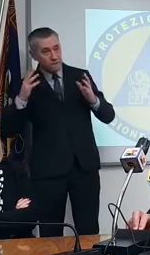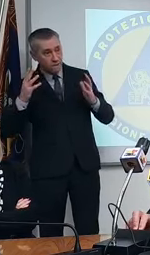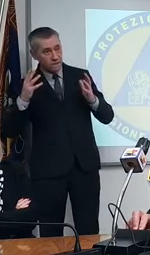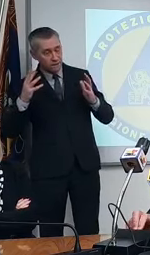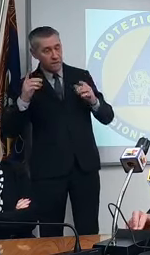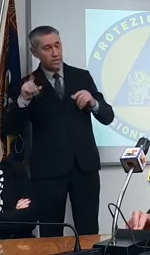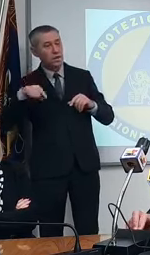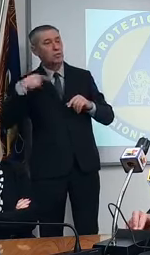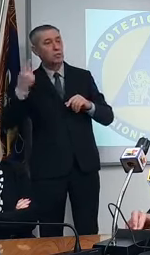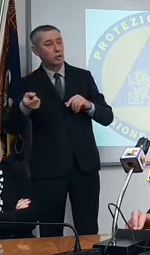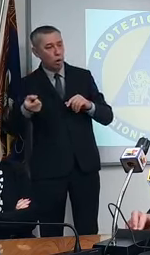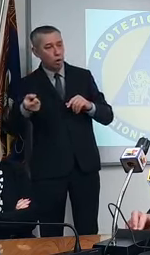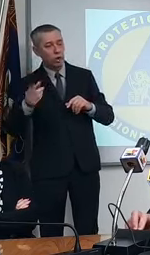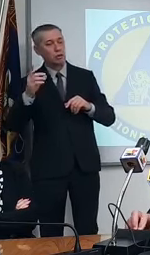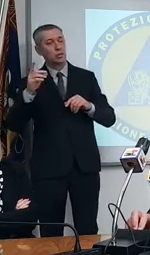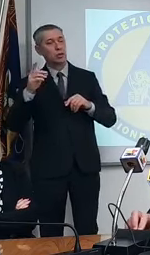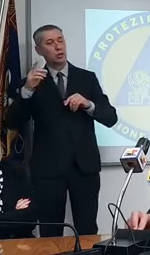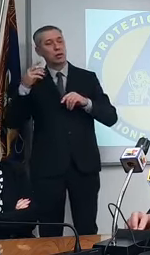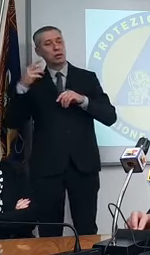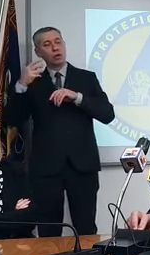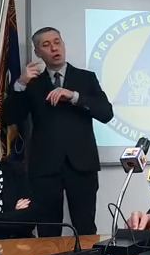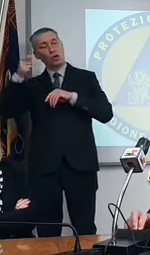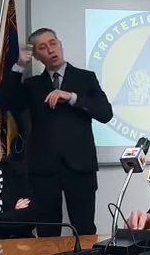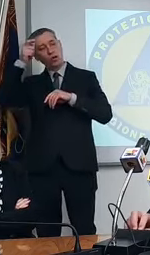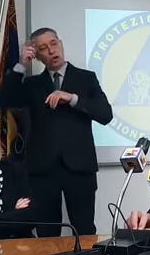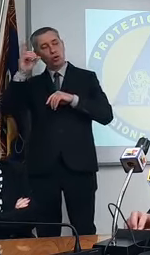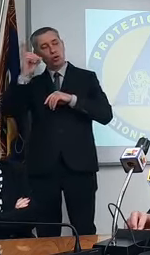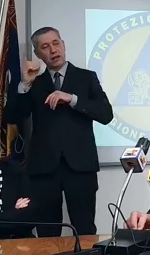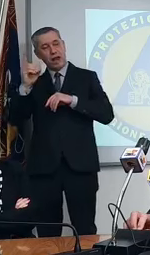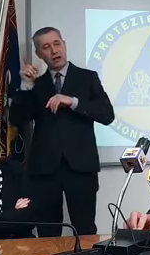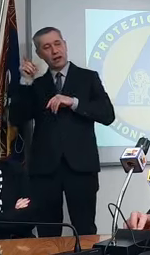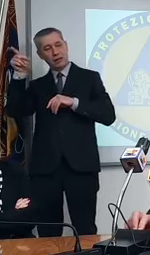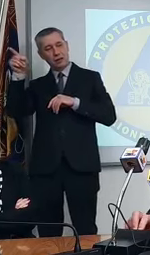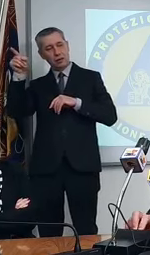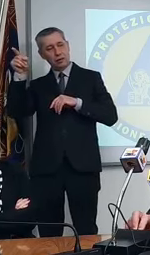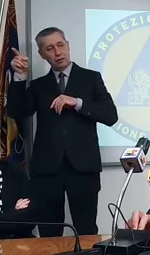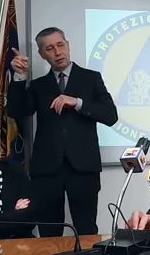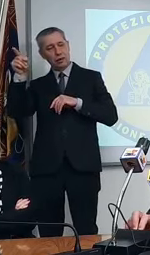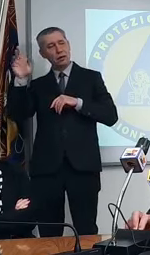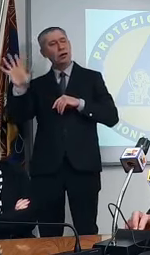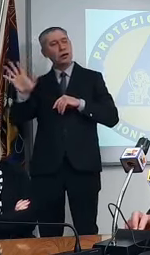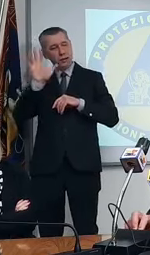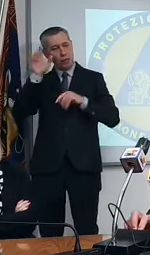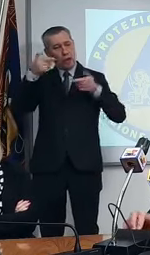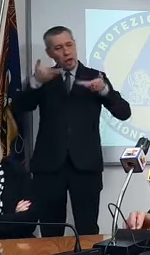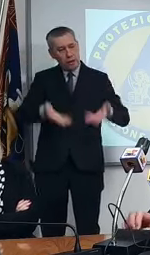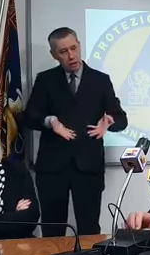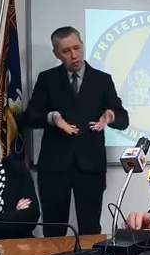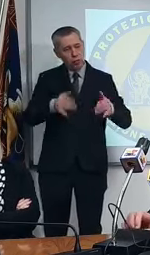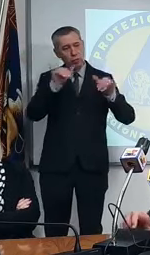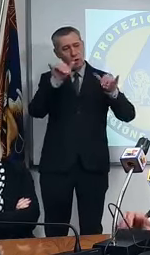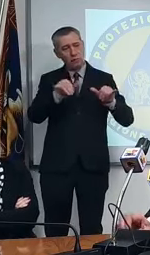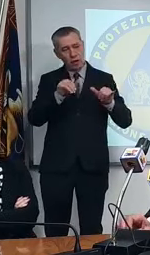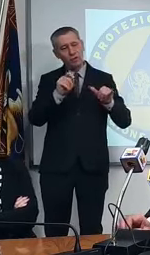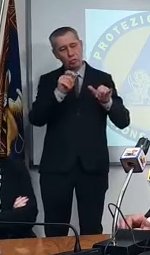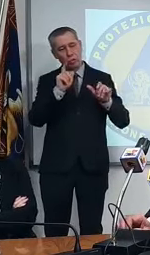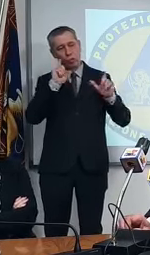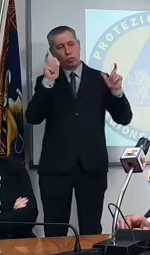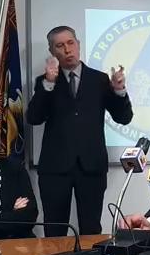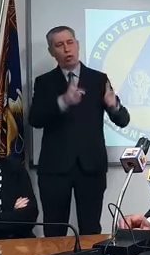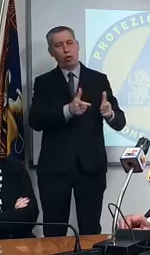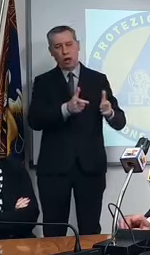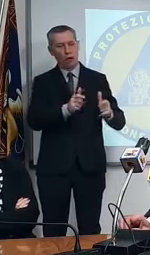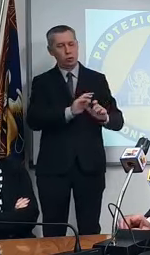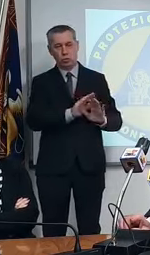il Veneto non riesca a cavare un ragno dal buco sa perché glielo dico al di là della battuta mi